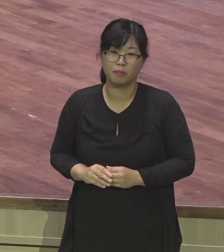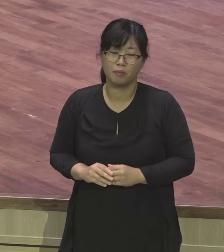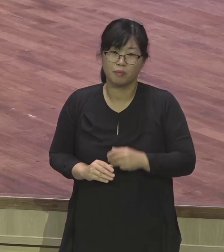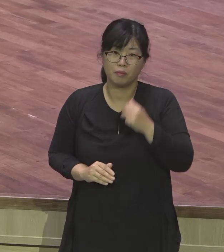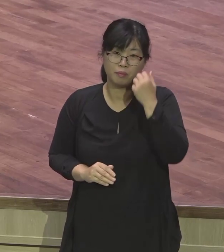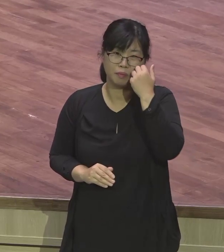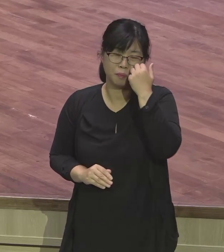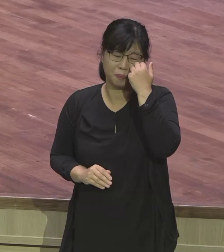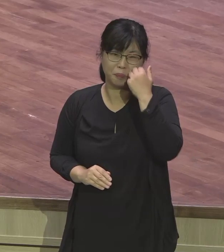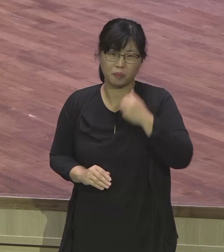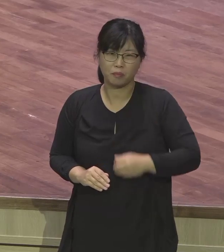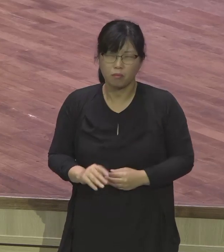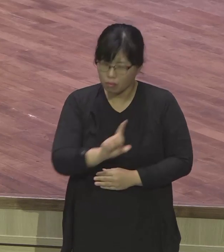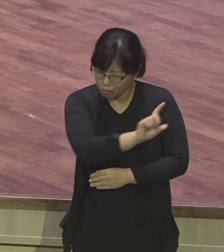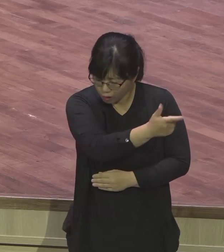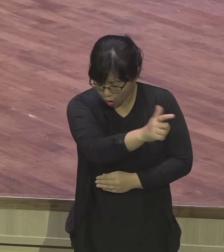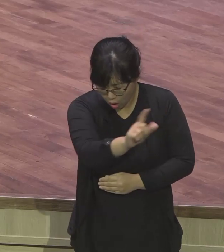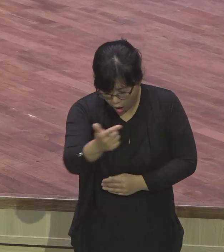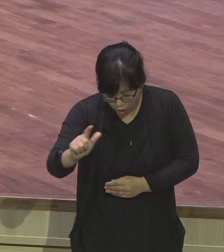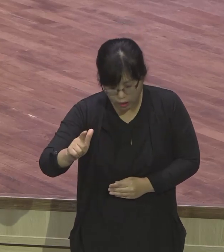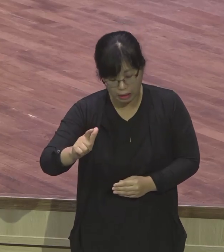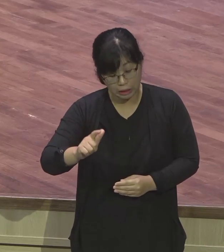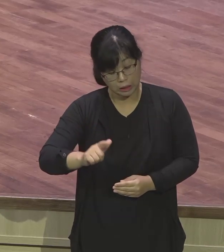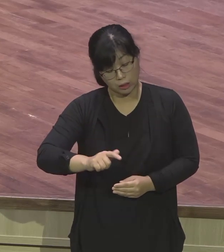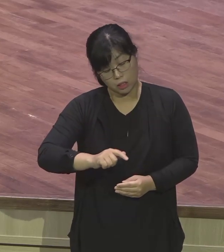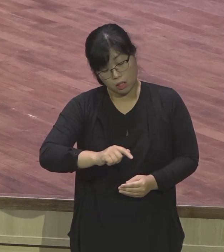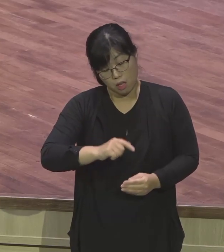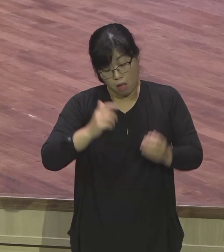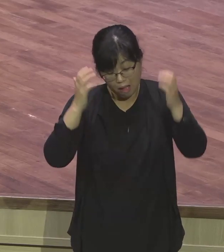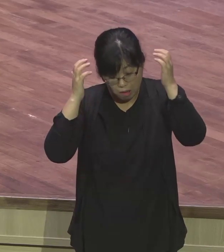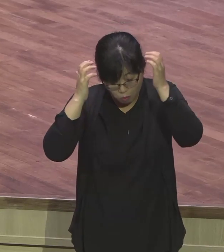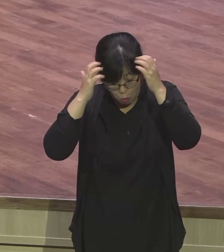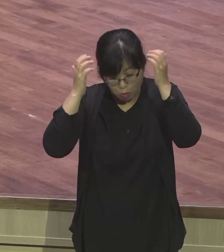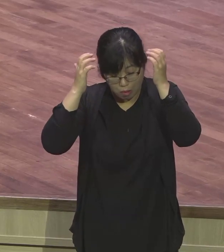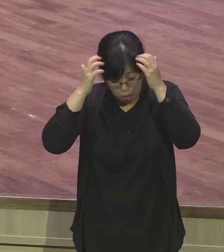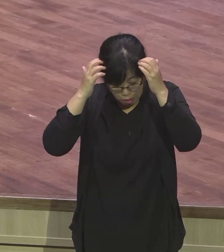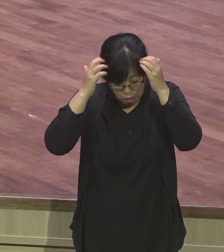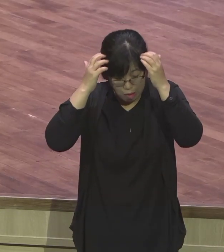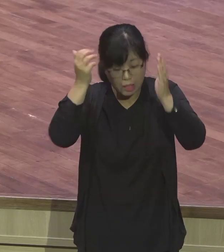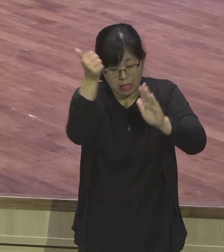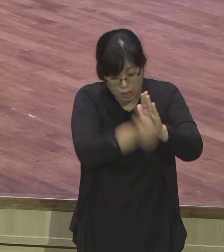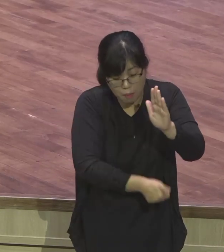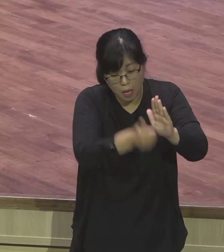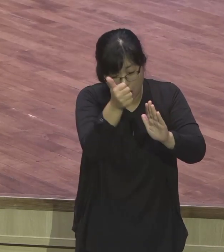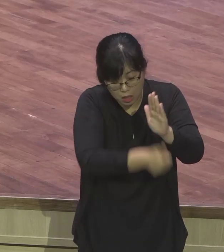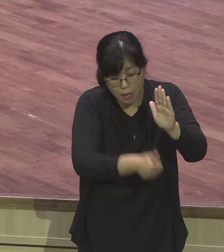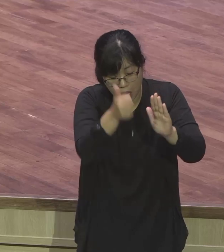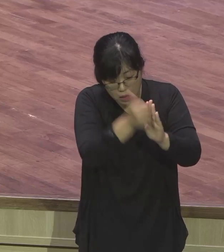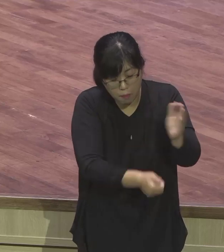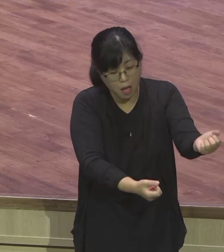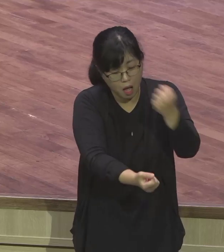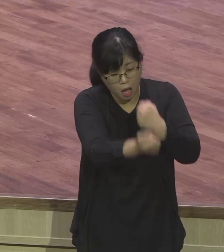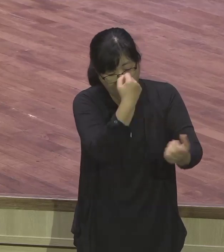가지 인간적인 고통을 당하면서도 흔들리지 않는 것을 은약의 여행이라 그래요. 요셉이 이런